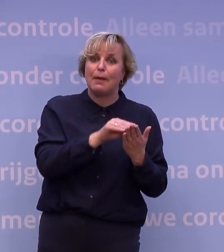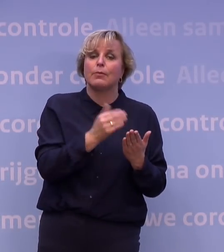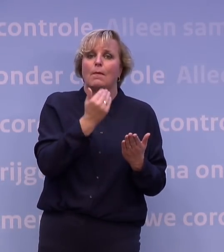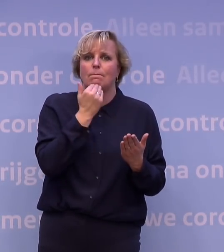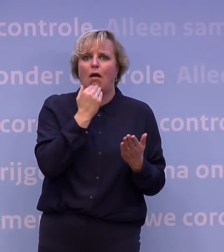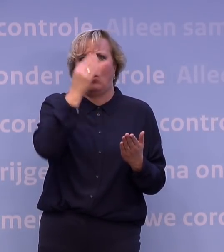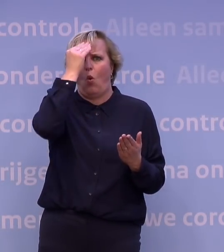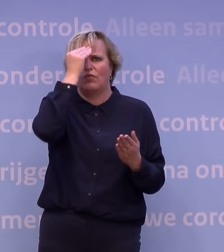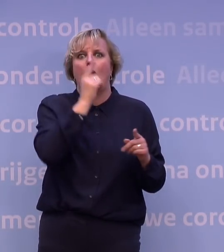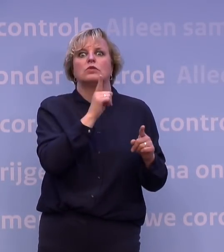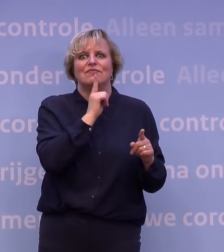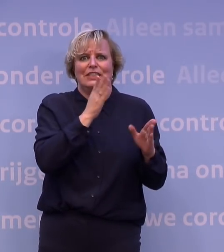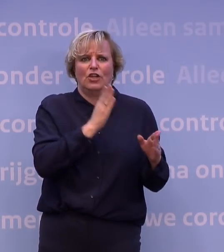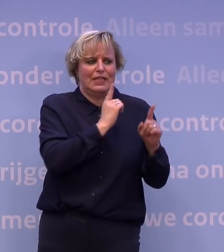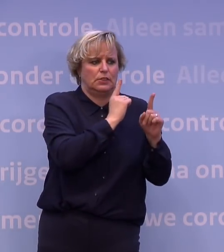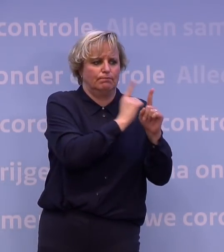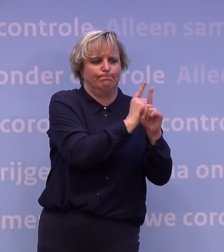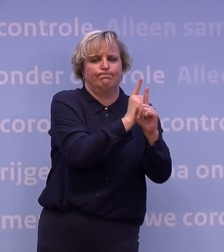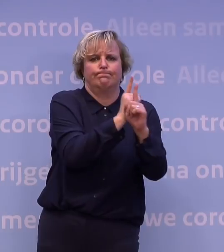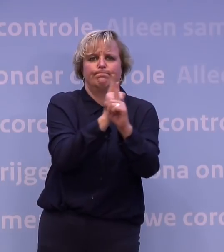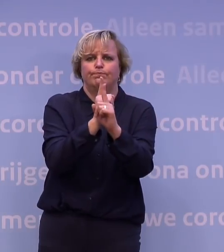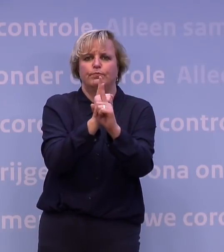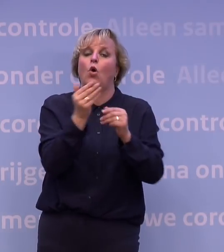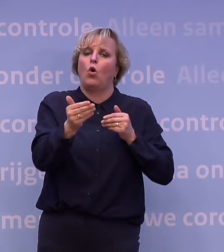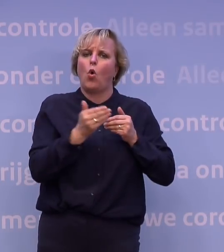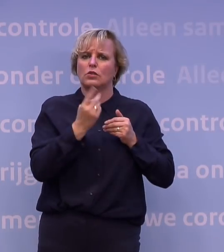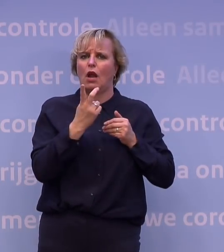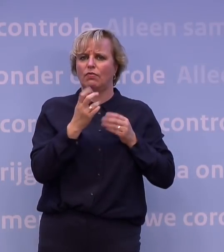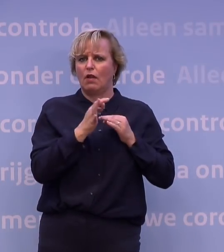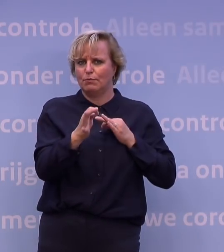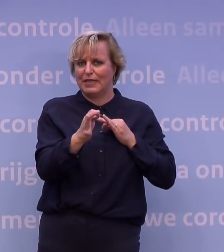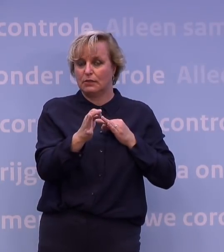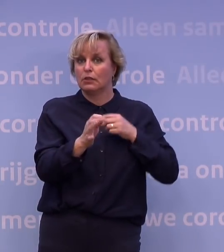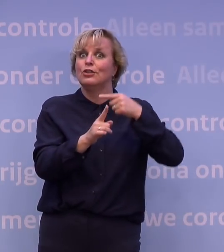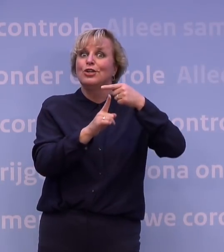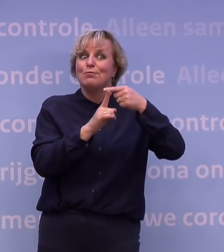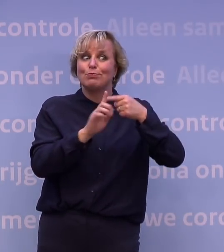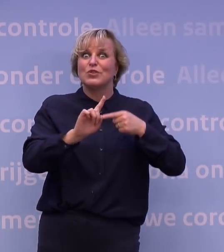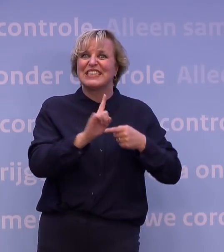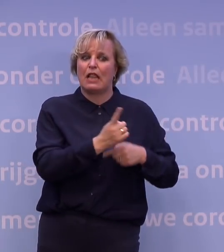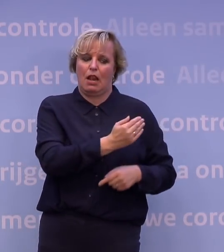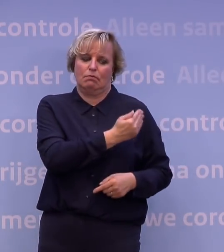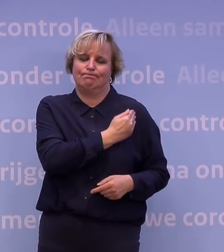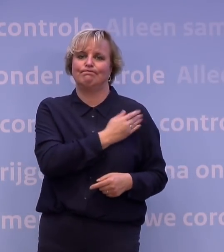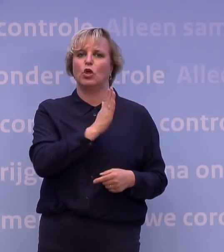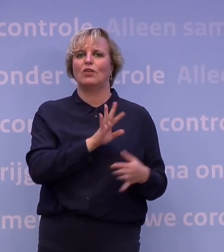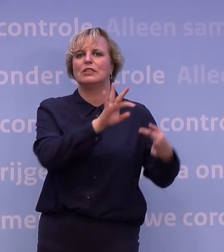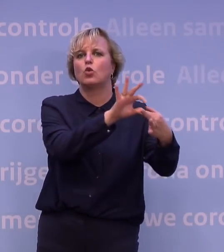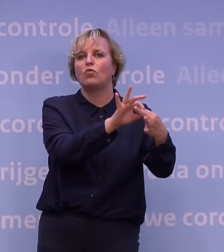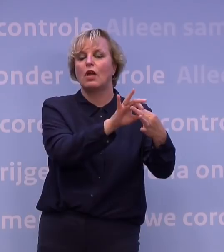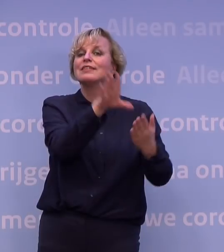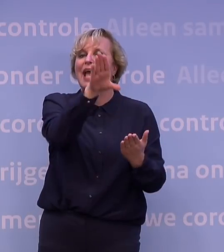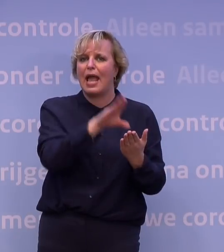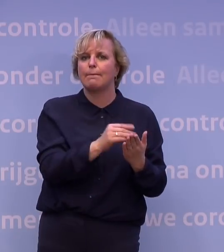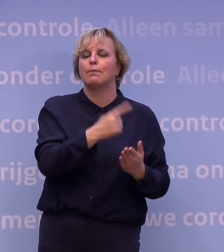wie je allemaal bent tegengekomen binnen de anderhalve meter. En die app is ook nog eens een keer sneller in het informeren dat je in contact bent geweest. Dus die app heeft absoluut